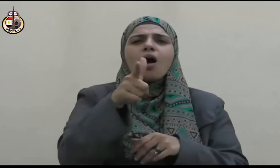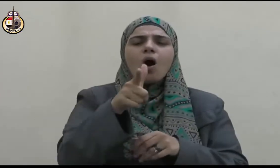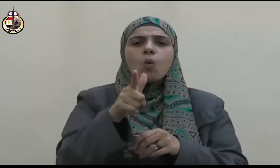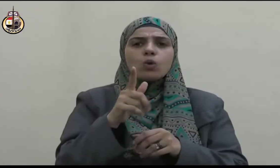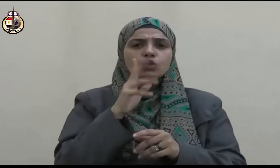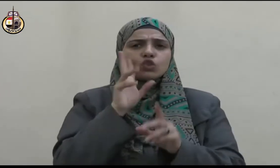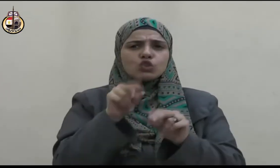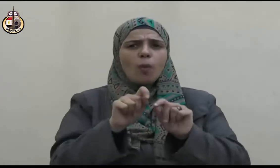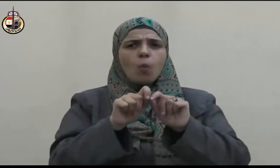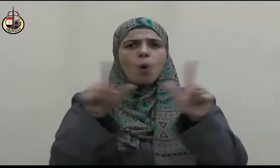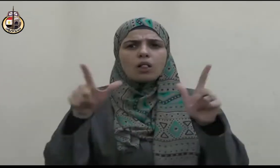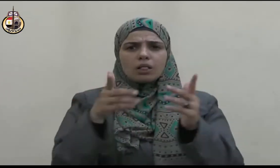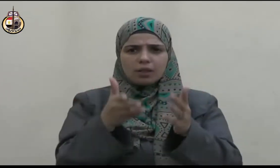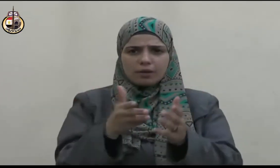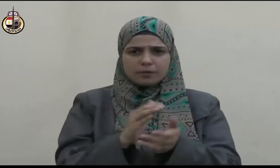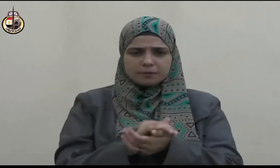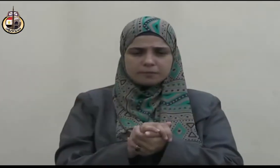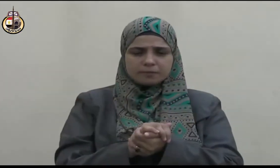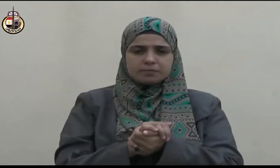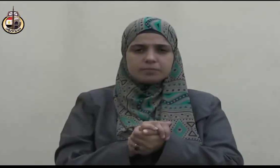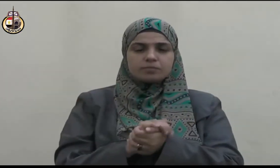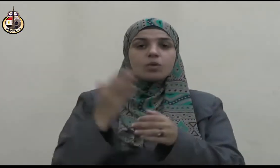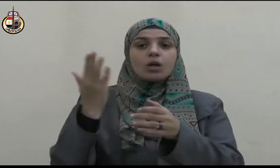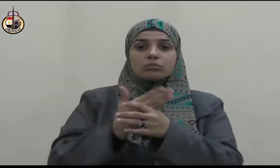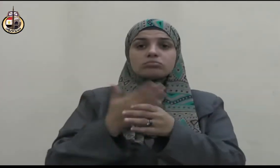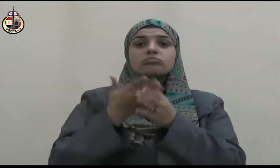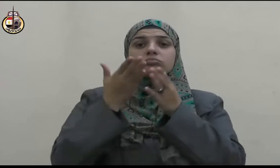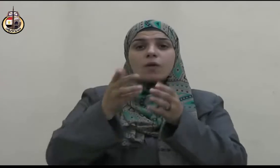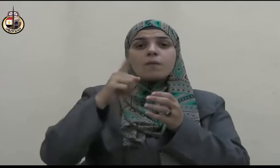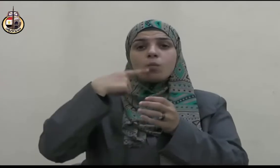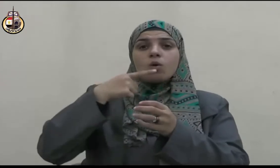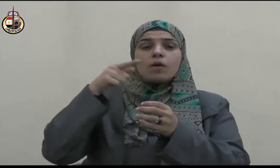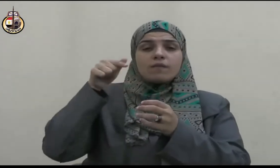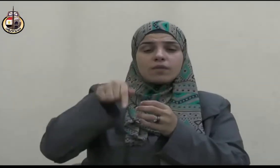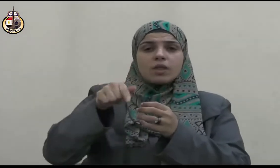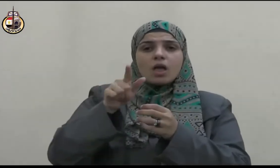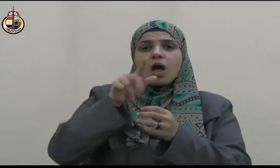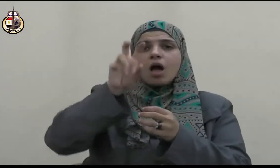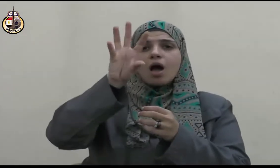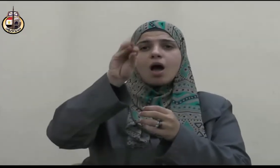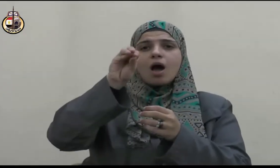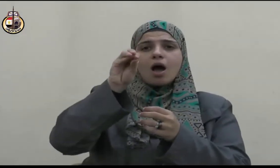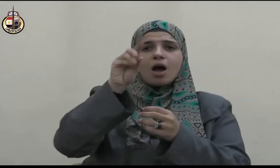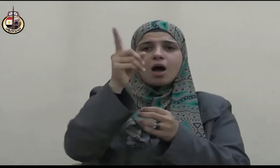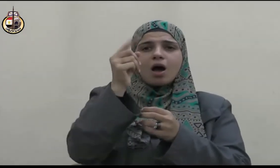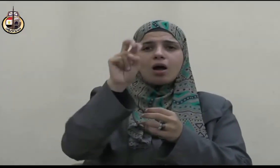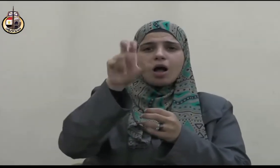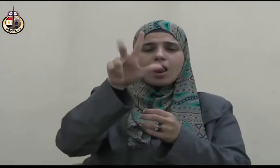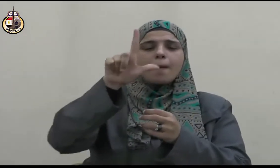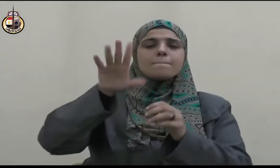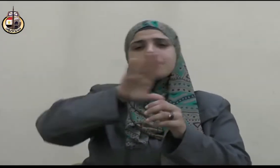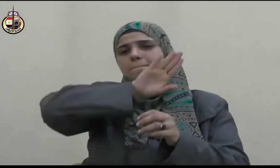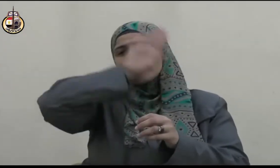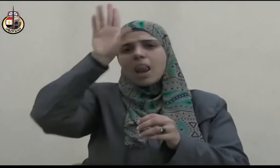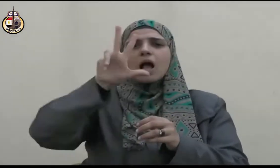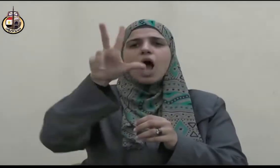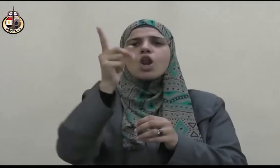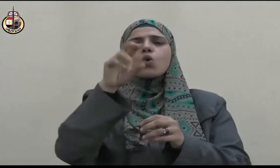سفيان هل كنتم تتهمونه بالكاذب قبل أن يقول ما قال قال أبو